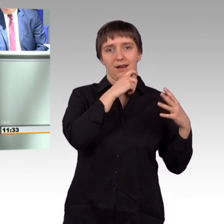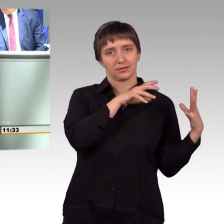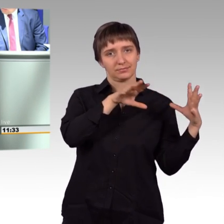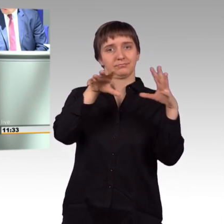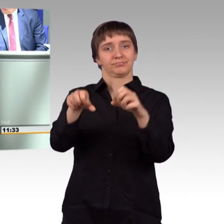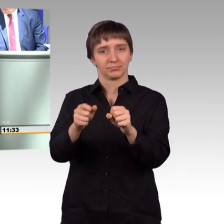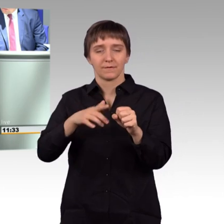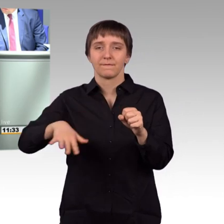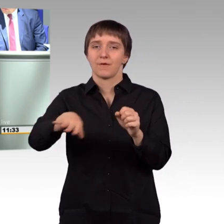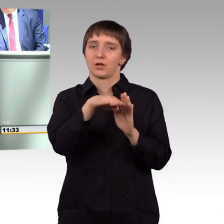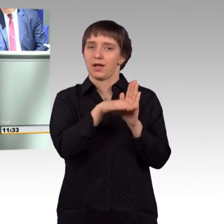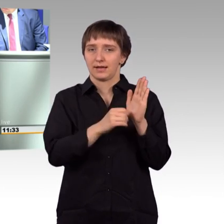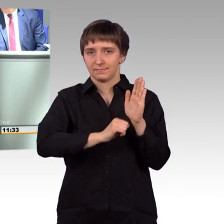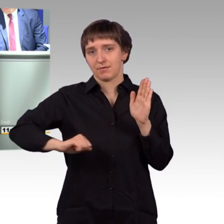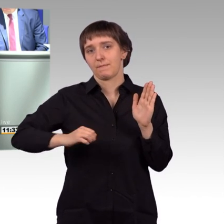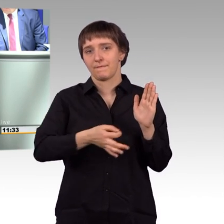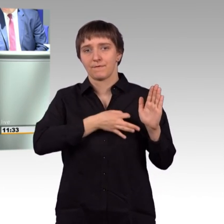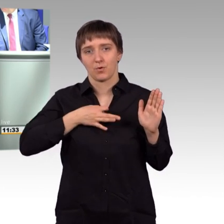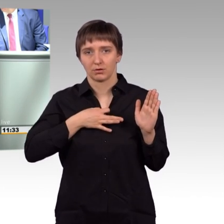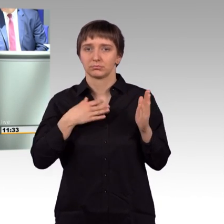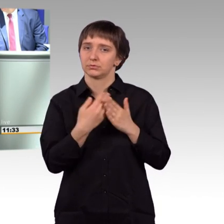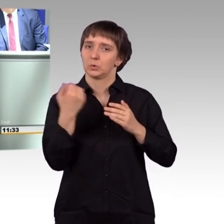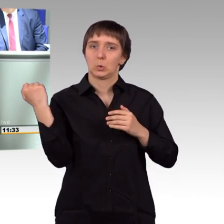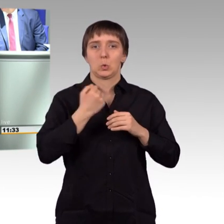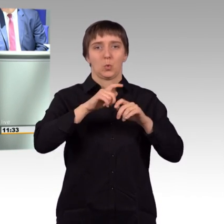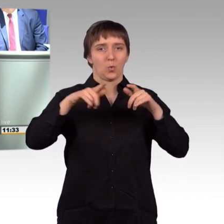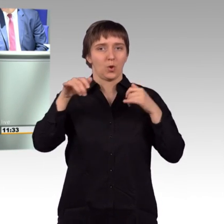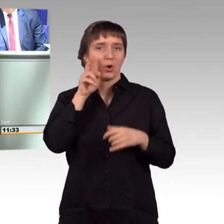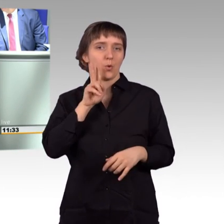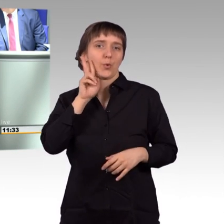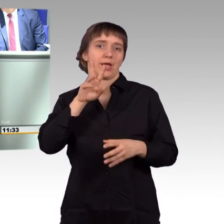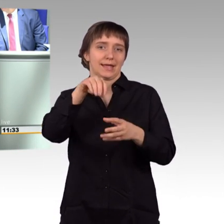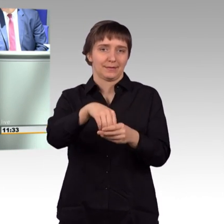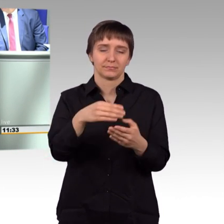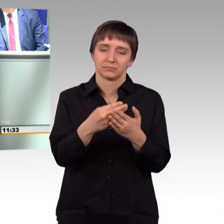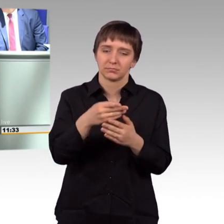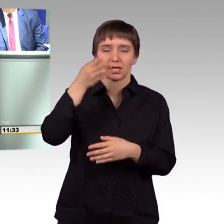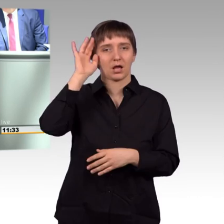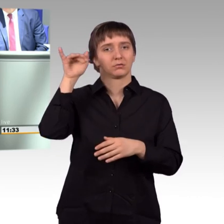basieren auf einer gigantischen Lüge, nämlich dem angeblichen Besitz von Massenvernichtungswaffen durch Hussein.